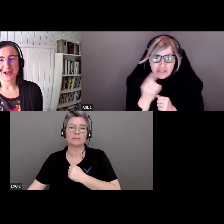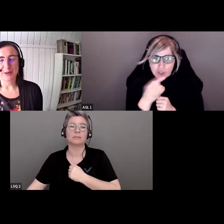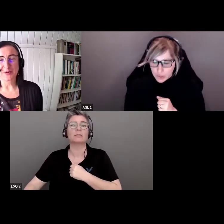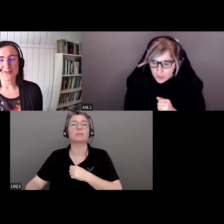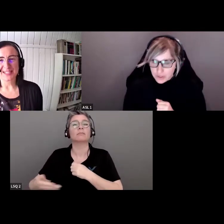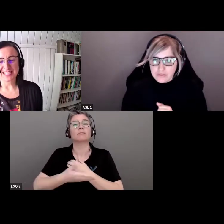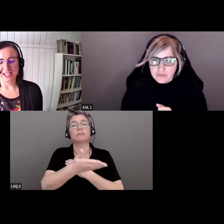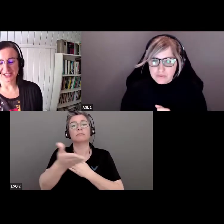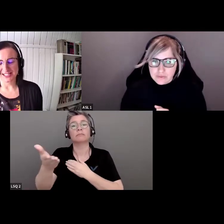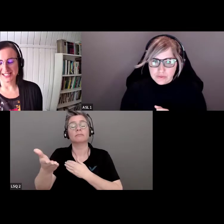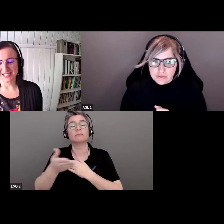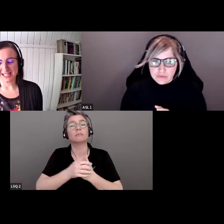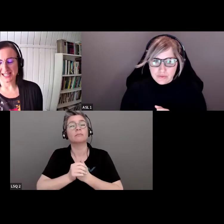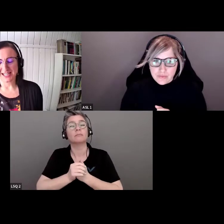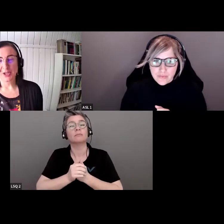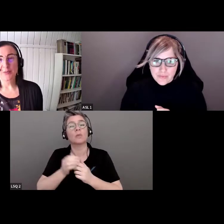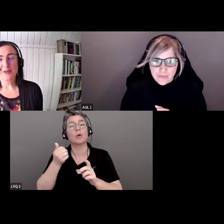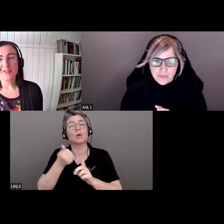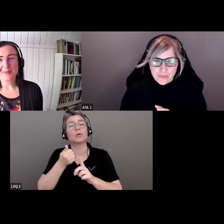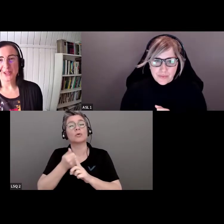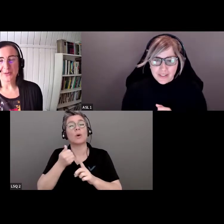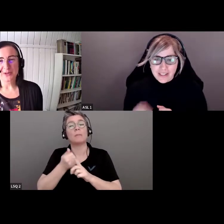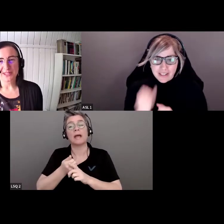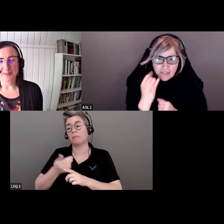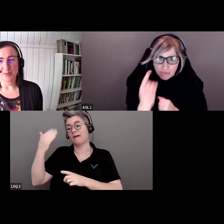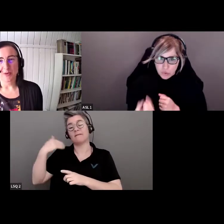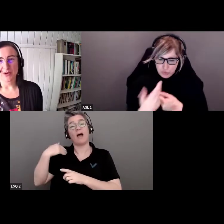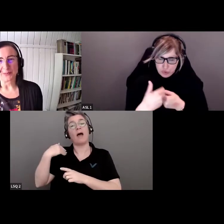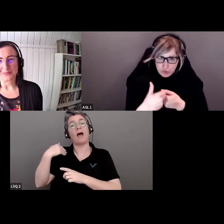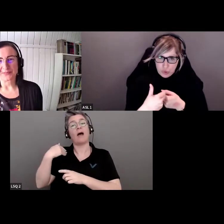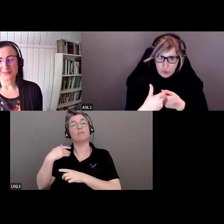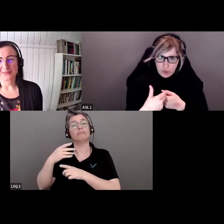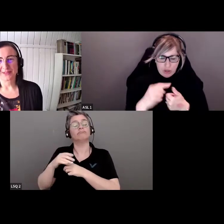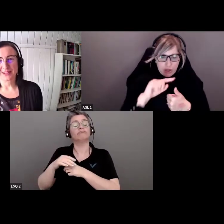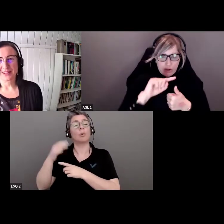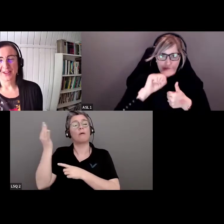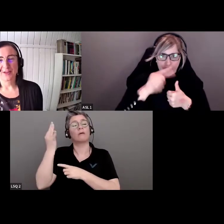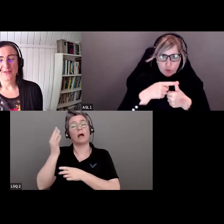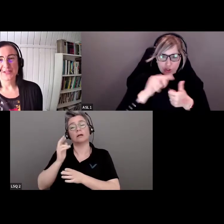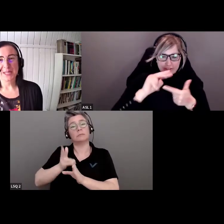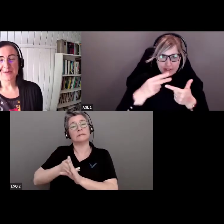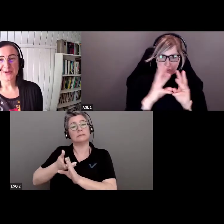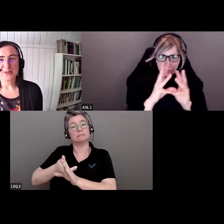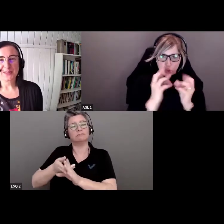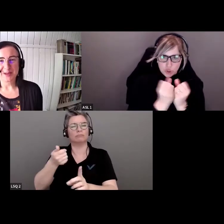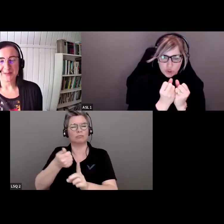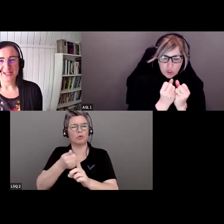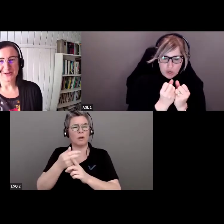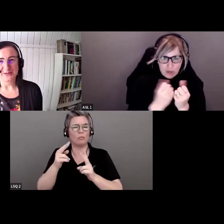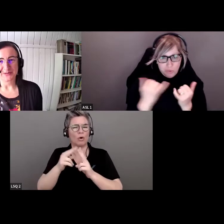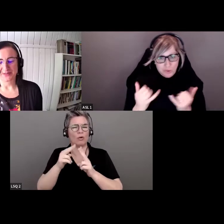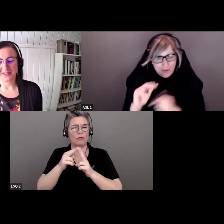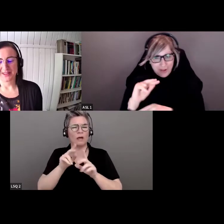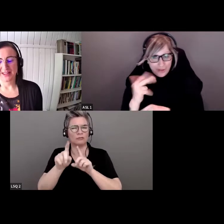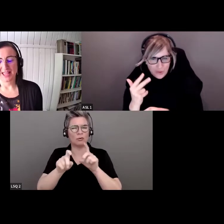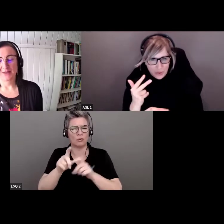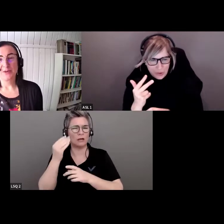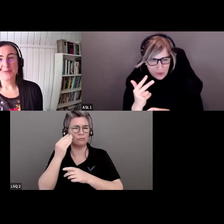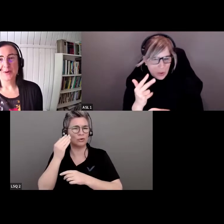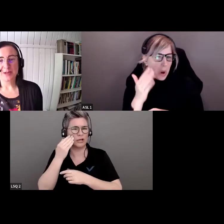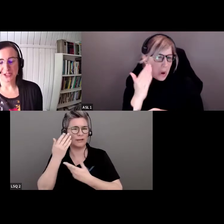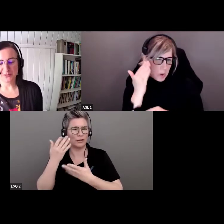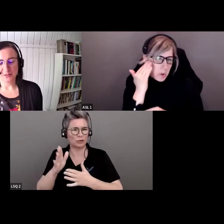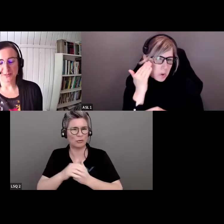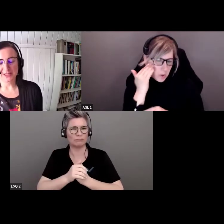qui avez participé aux séances précédentes, vous êtes familier avec ce sondage. Pour